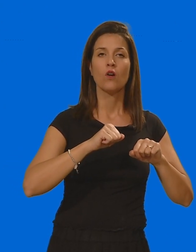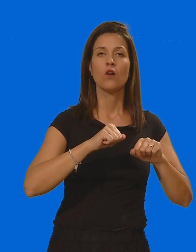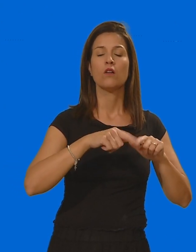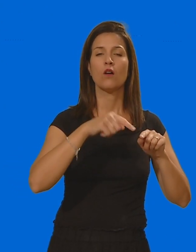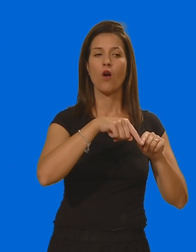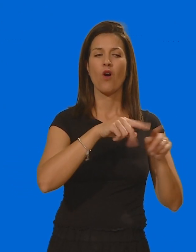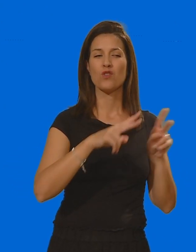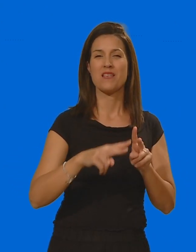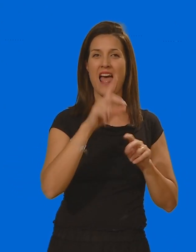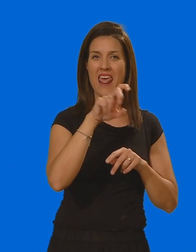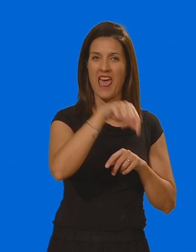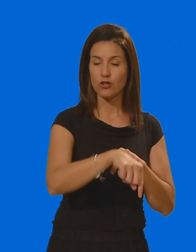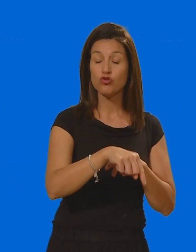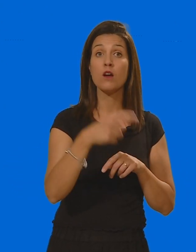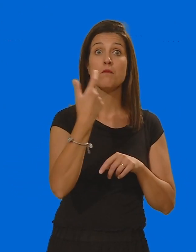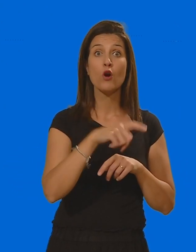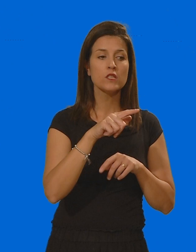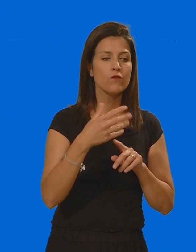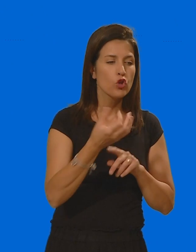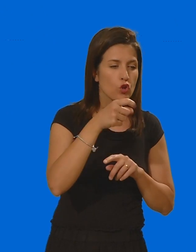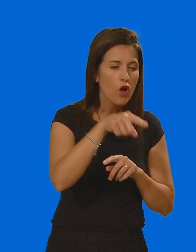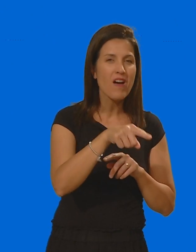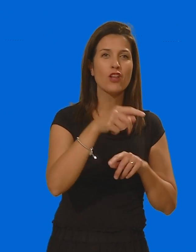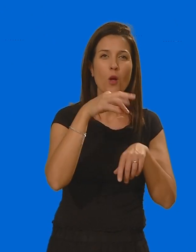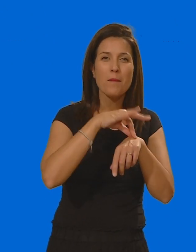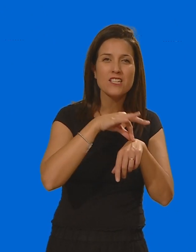Dove sono stati rinvenuti e sequestrati medicinali scaduti